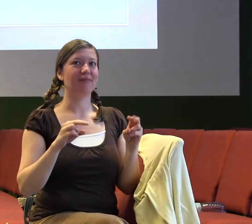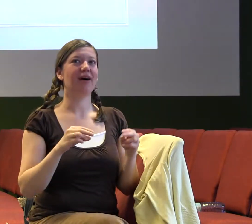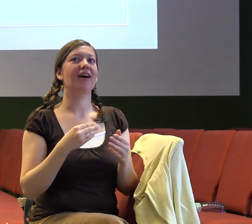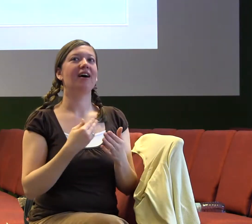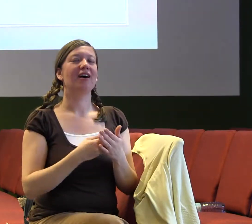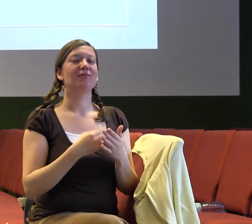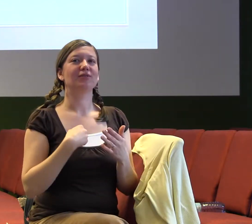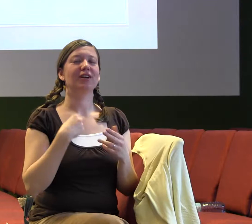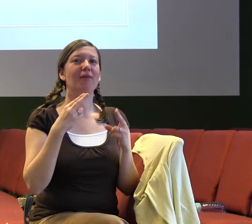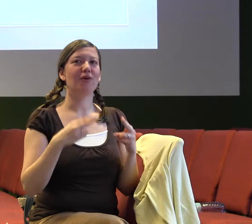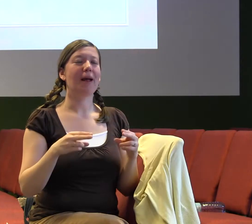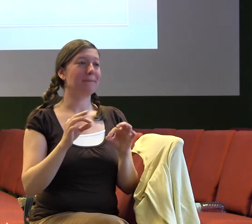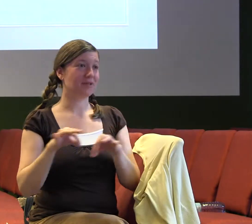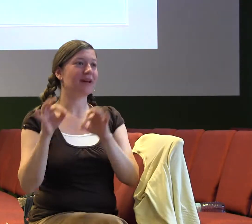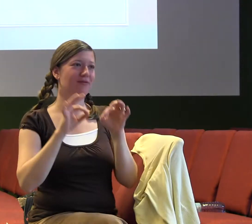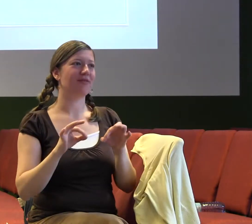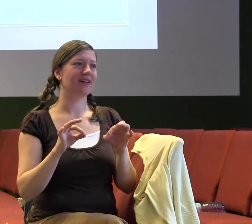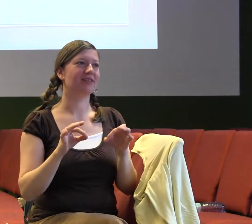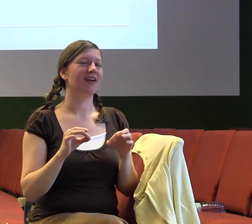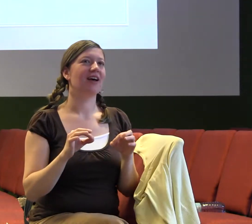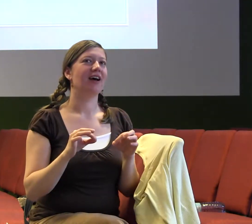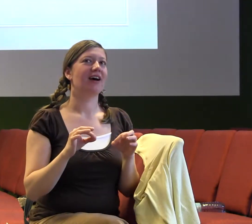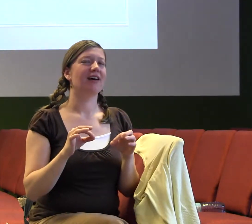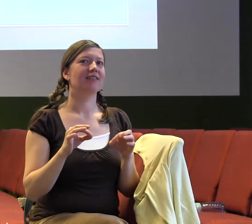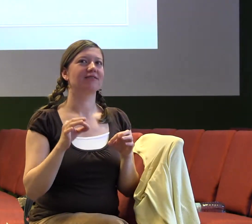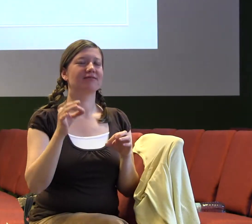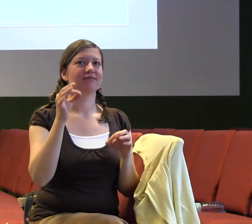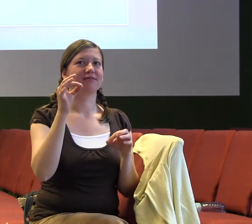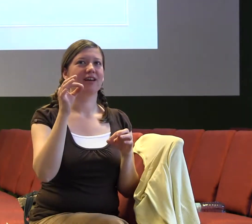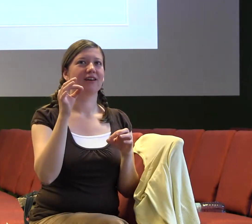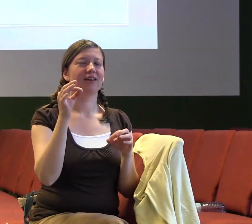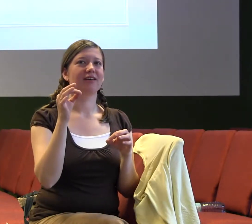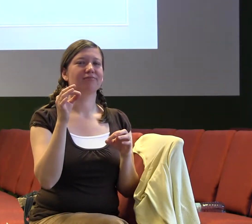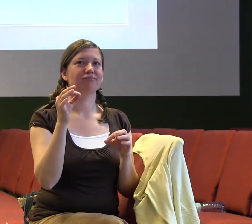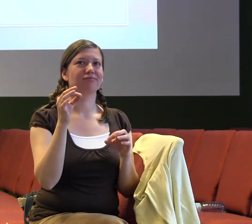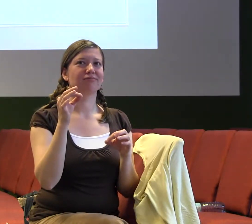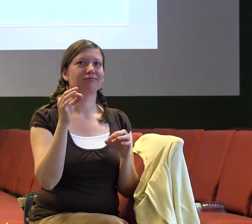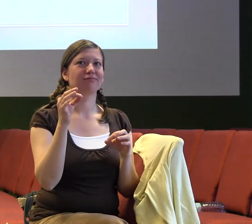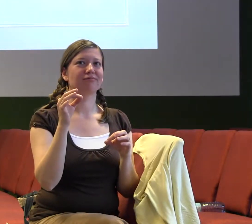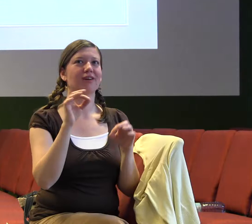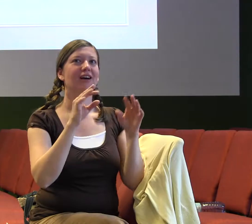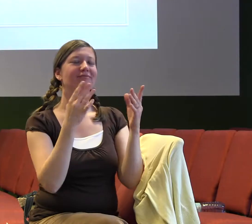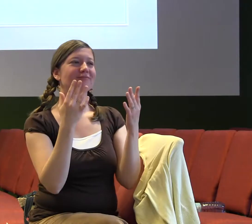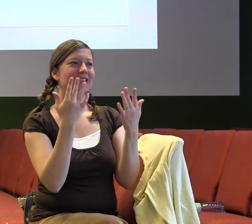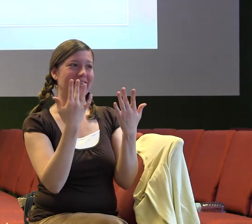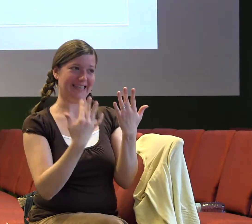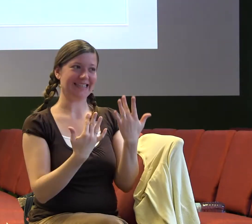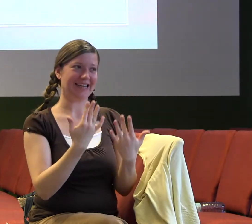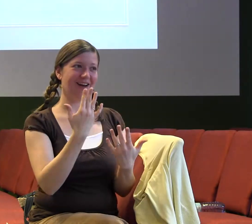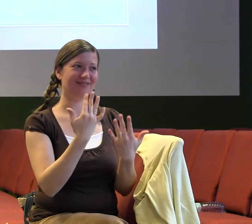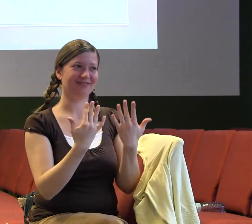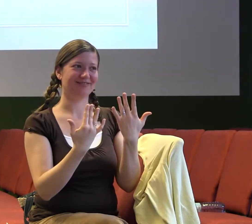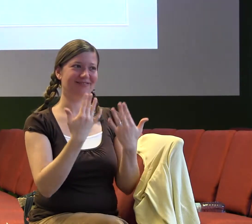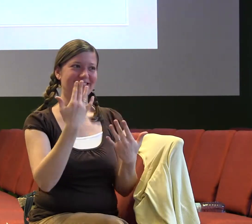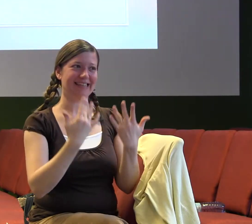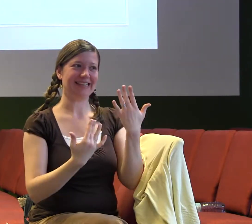žádnou knížku o práci ani o studiu. A já si myslím, že to je ze dvou možných důvodů. A jeden může být ten,